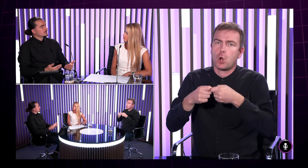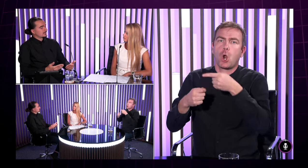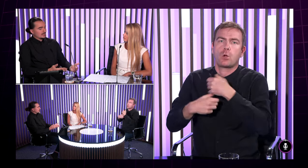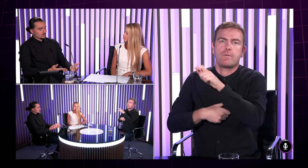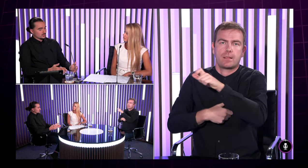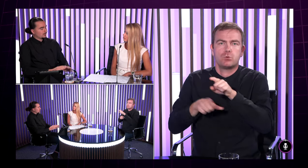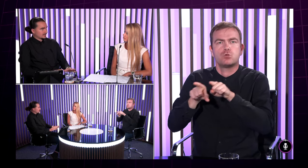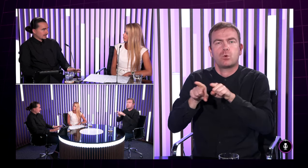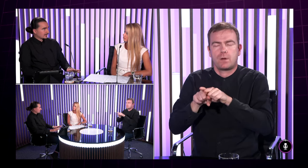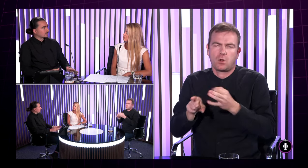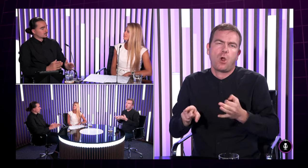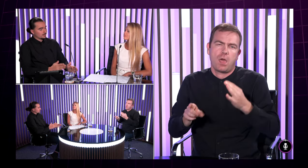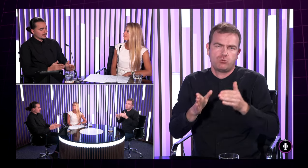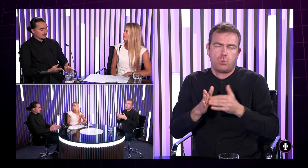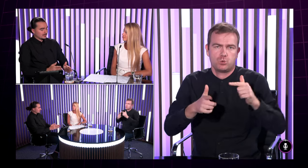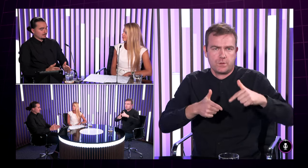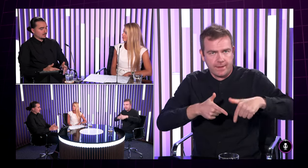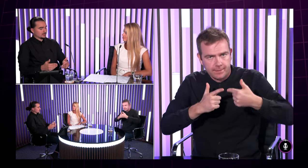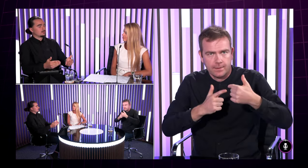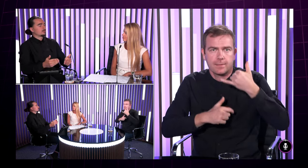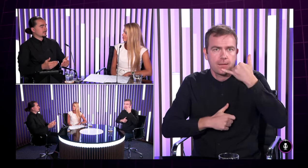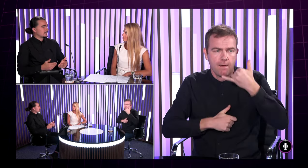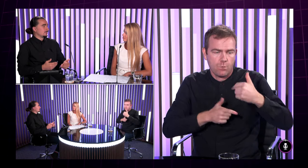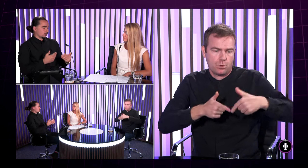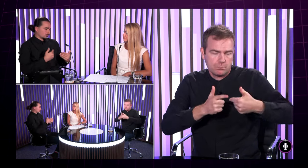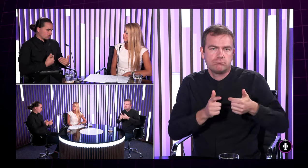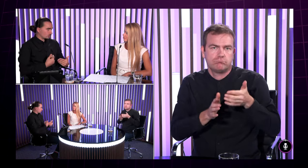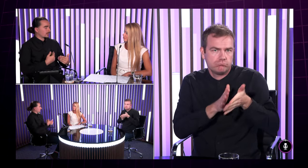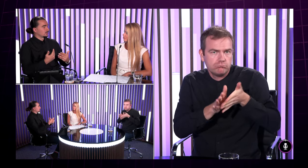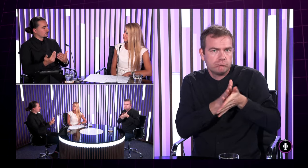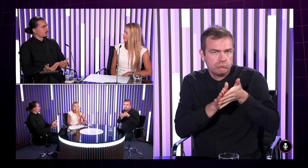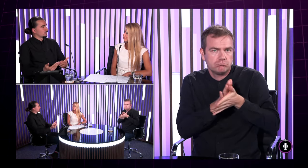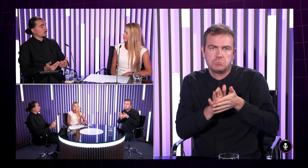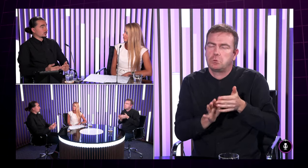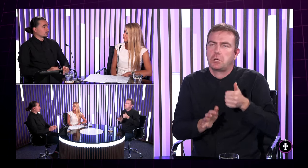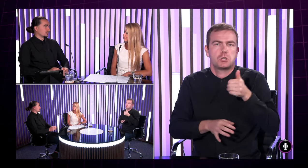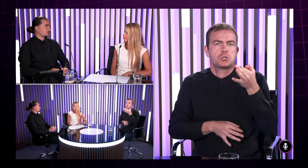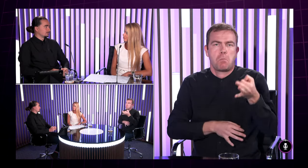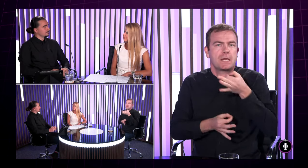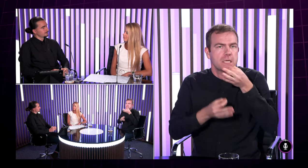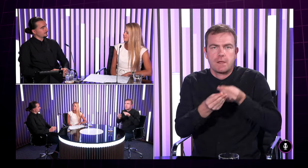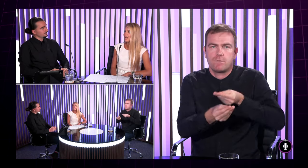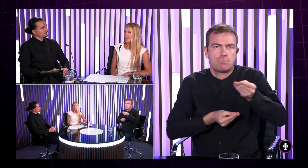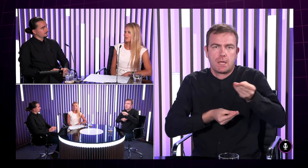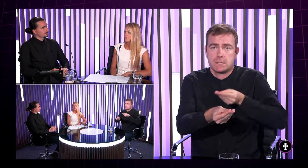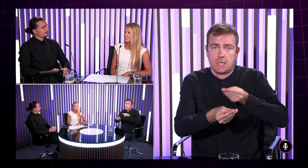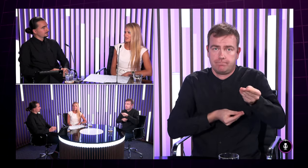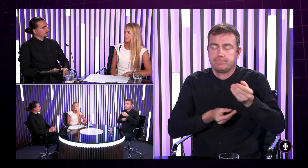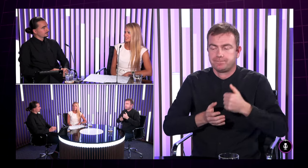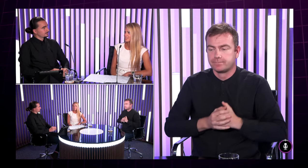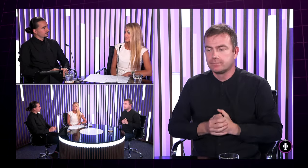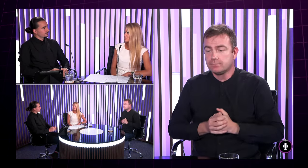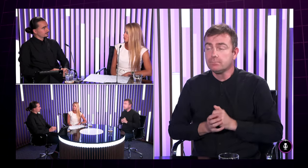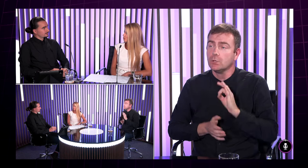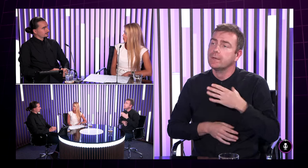lebo tam sa tie nejasnosti úplne stratia a tam je 100% prenos tých informácií od umňa ako tlmočníka k tomu nepočujúcemu Ako to máte